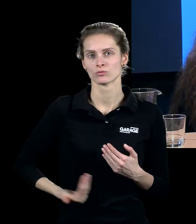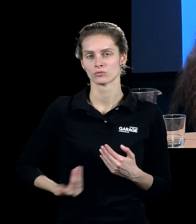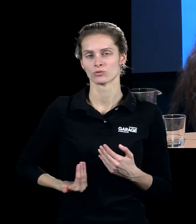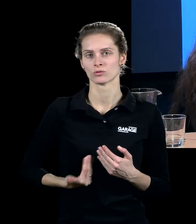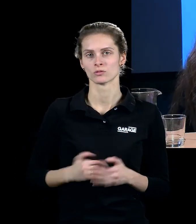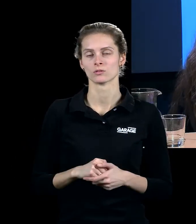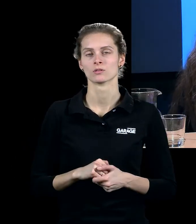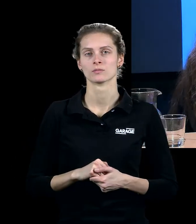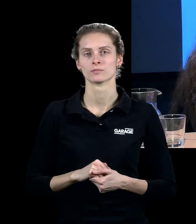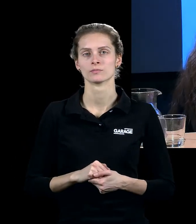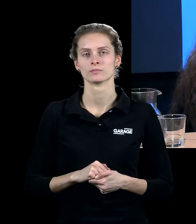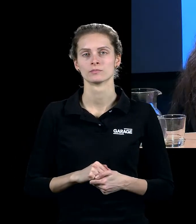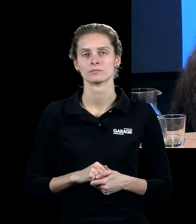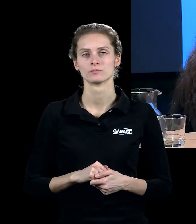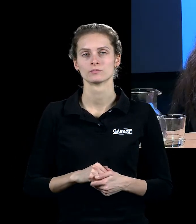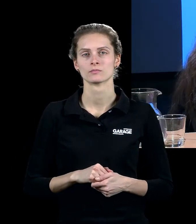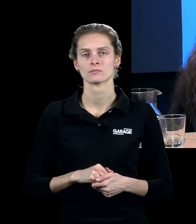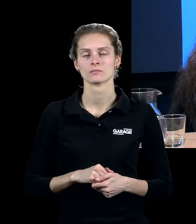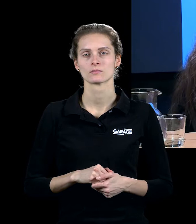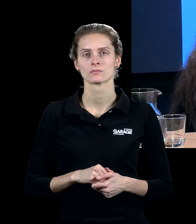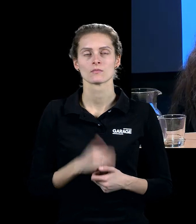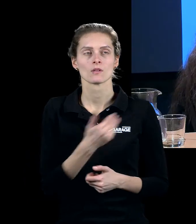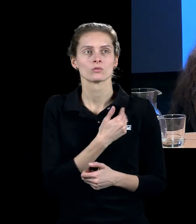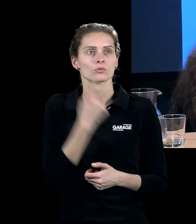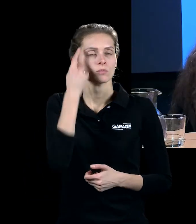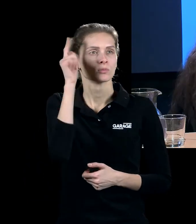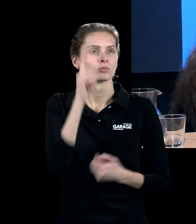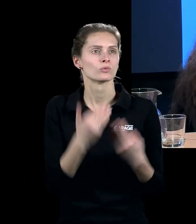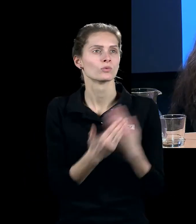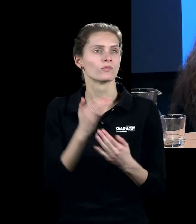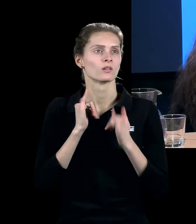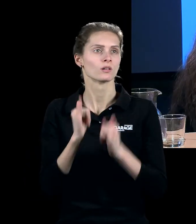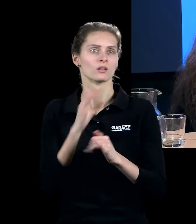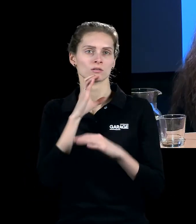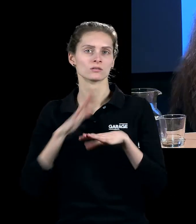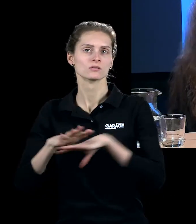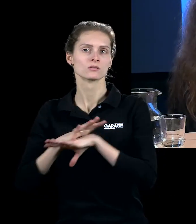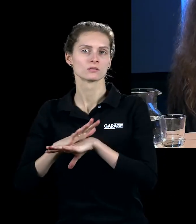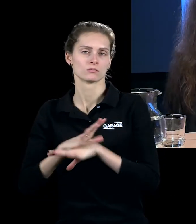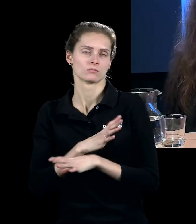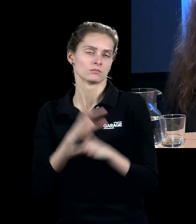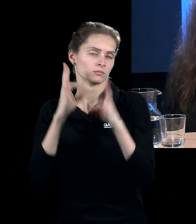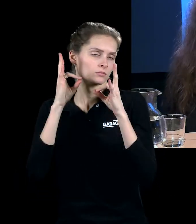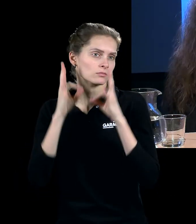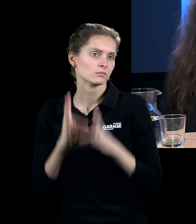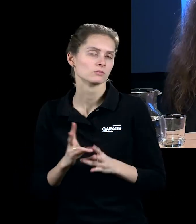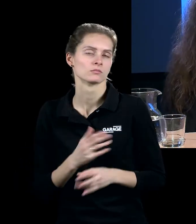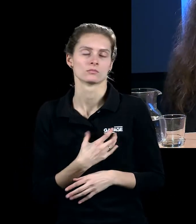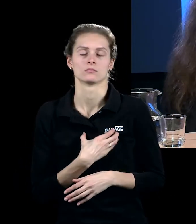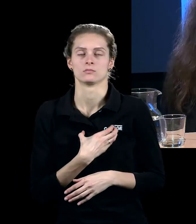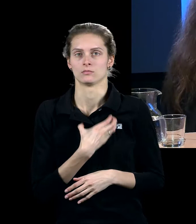страны, которая пережившая чудовищную трагедию, пережившая чувство вины